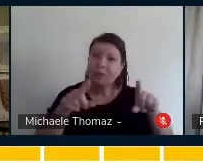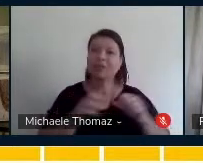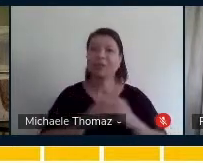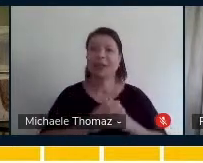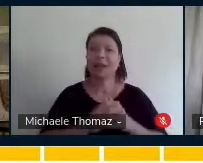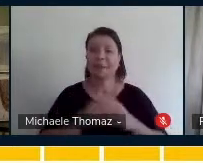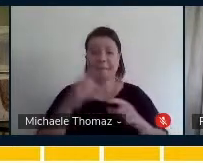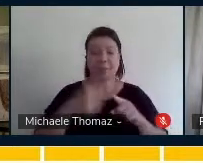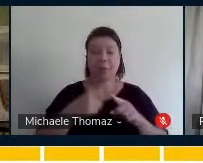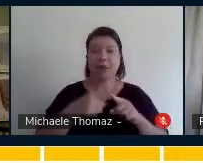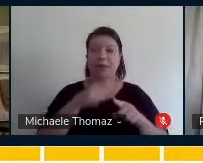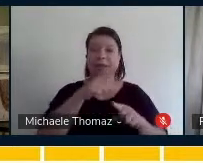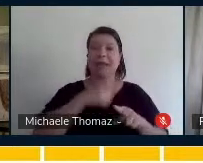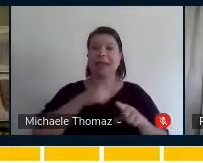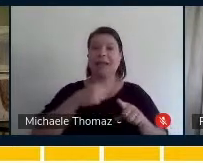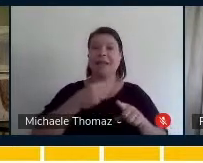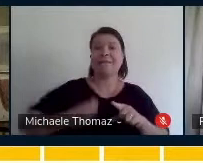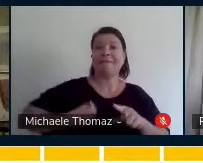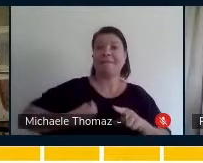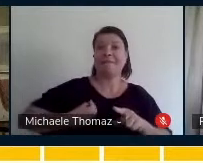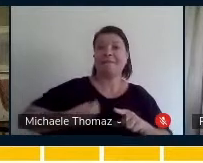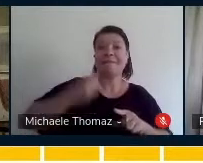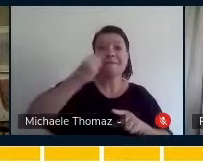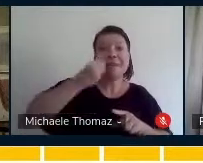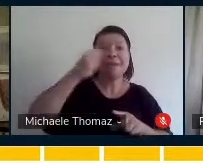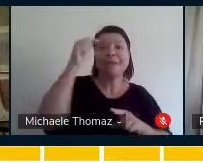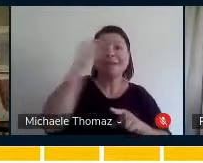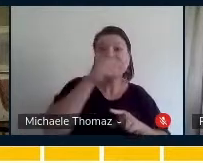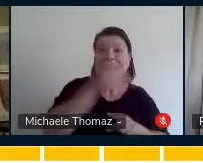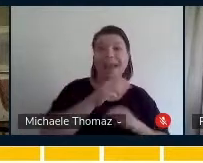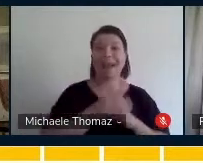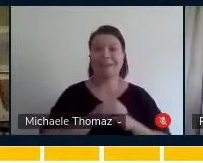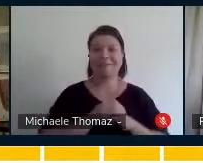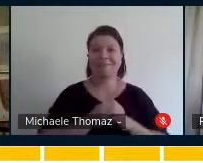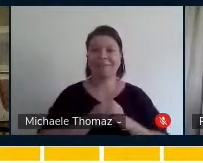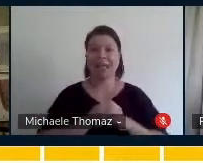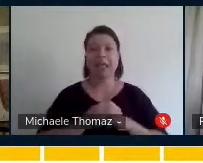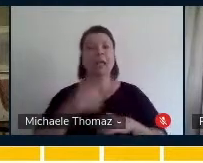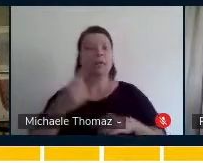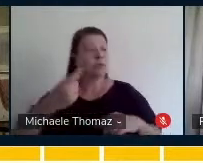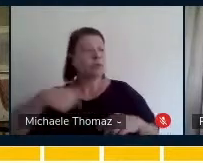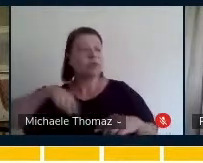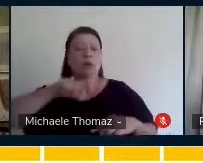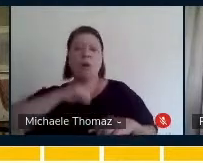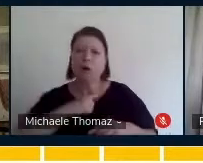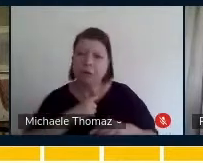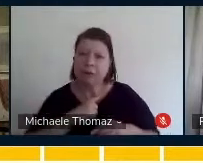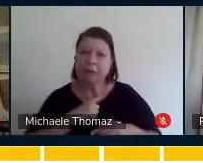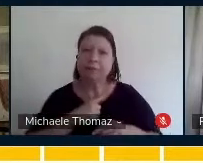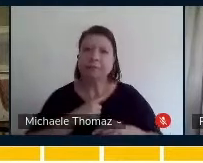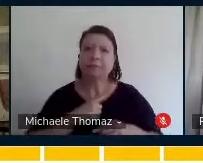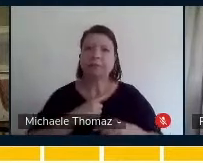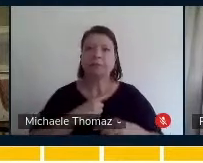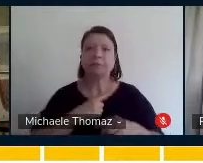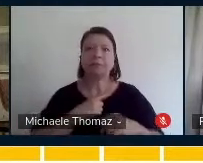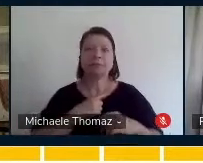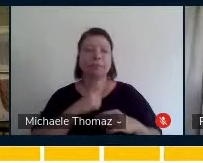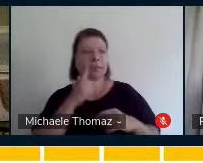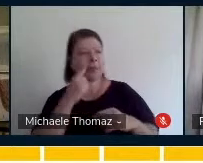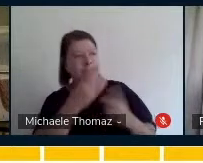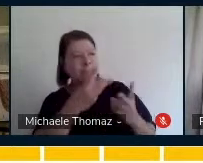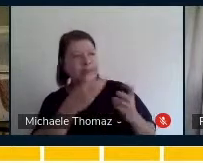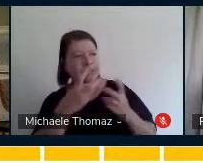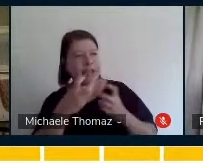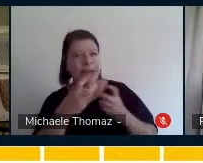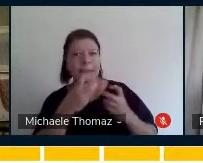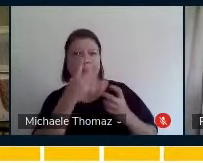musicais. Então, ao fazer uso da palavra, nós codificamos a experiência humana e quando a gente